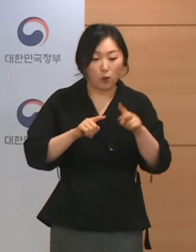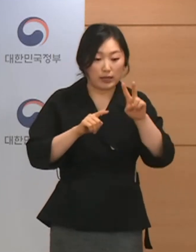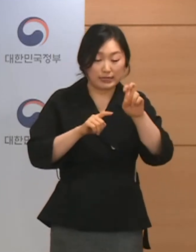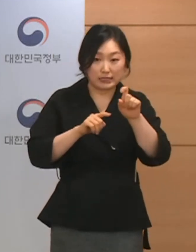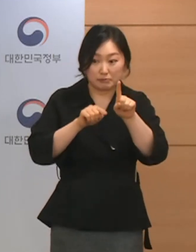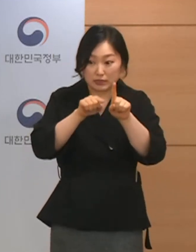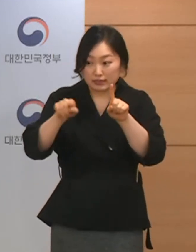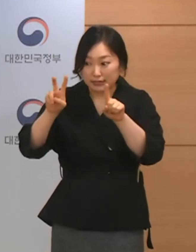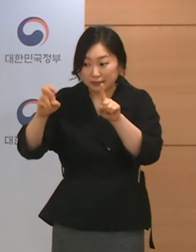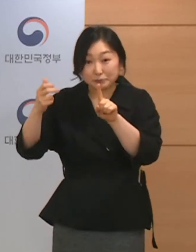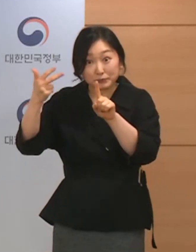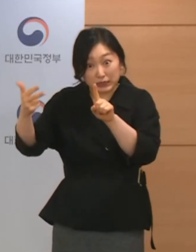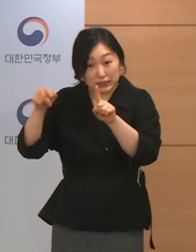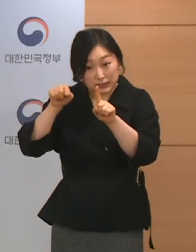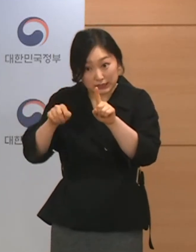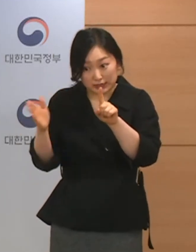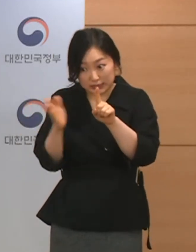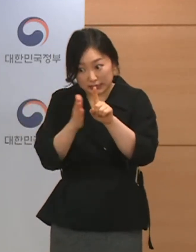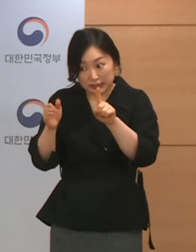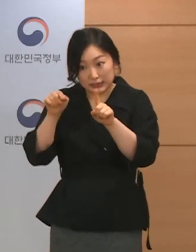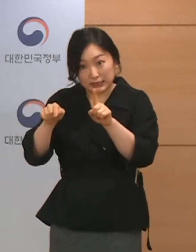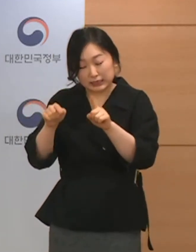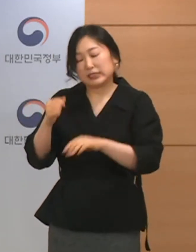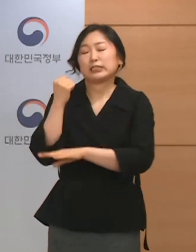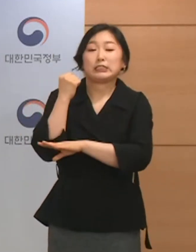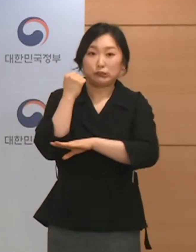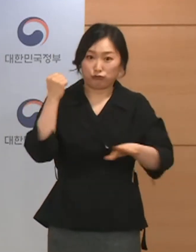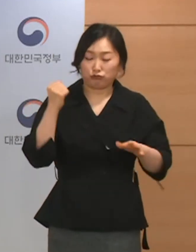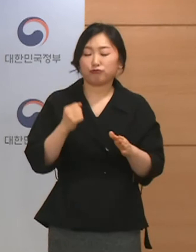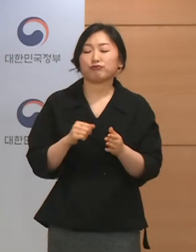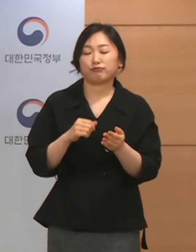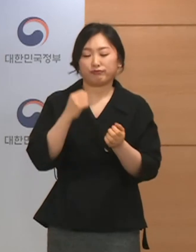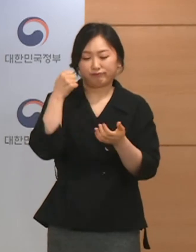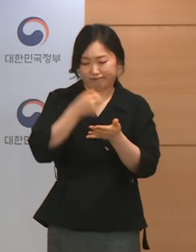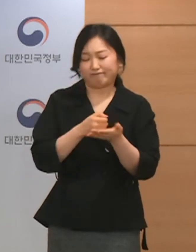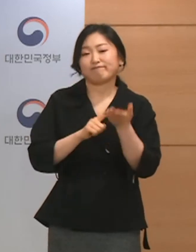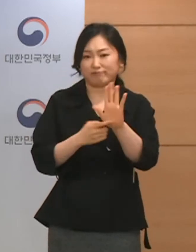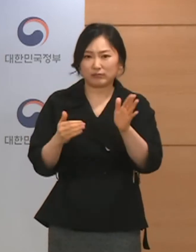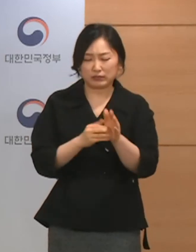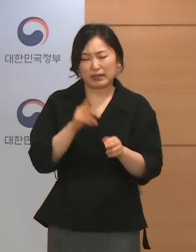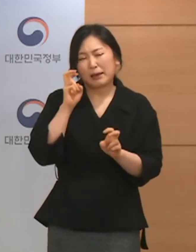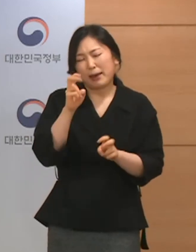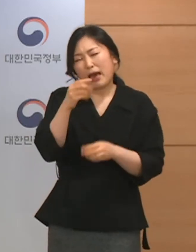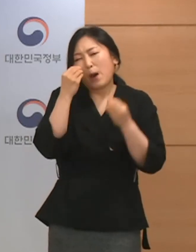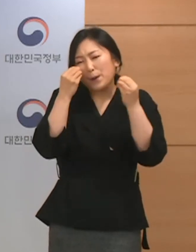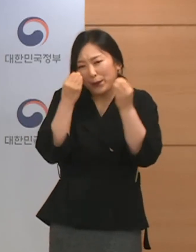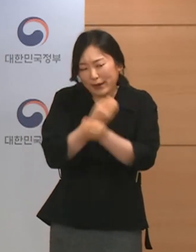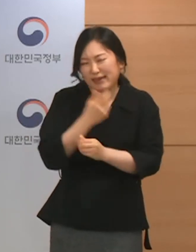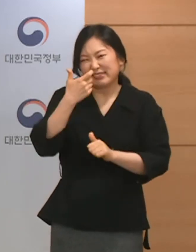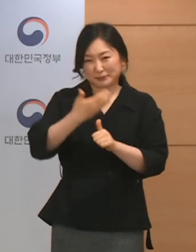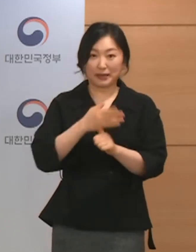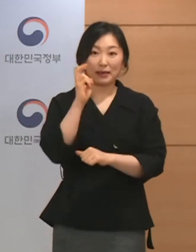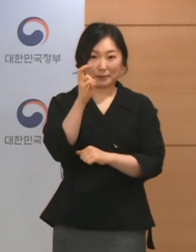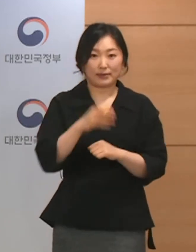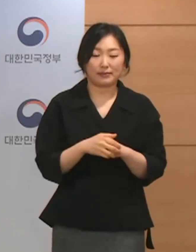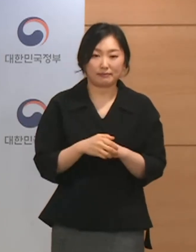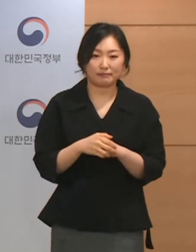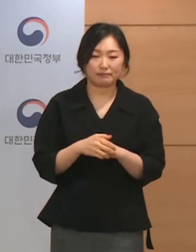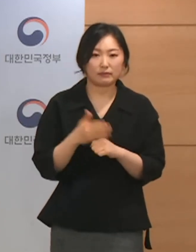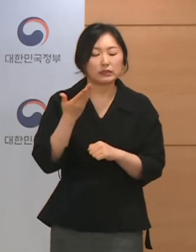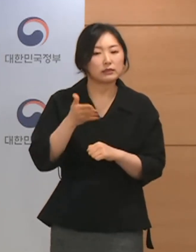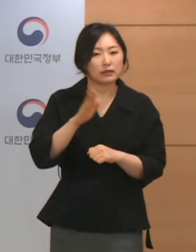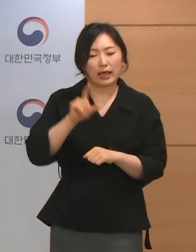27일치 수치를 기준으로 제시해 드렸습니다. 아마 착오를 하시고 질의를 하신 걸로 보이고요. 다만 강조할